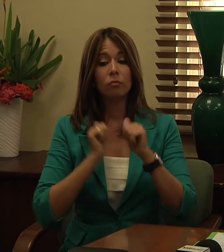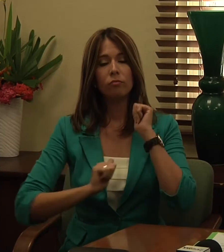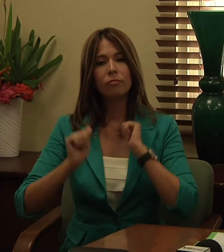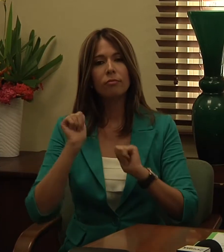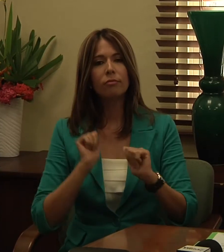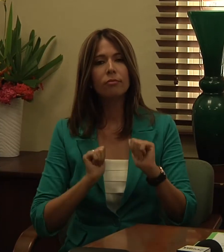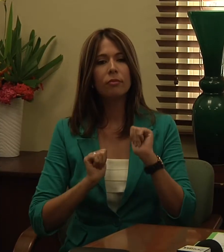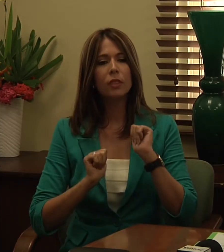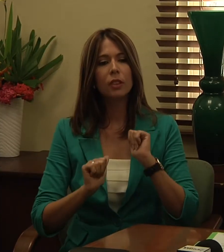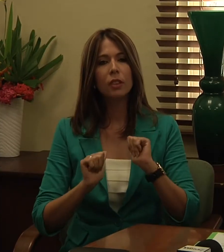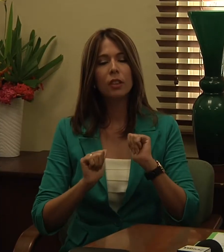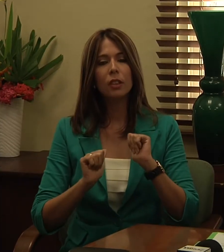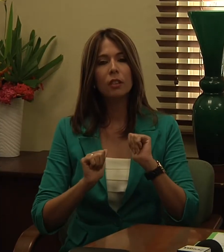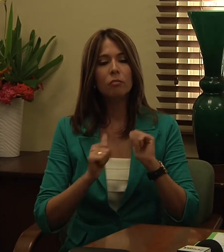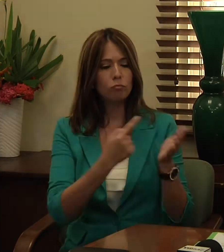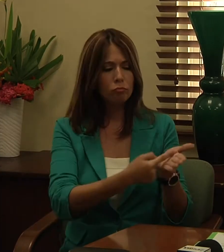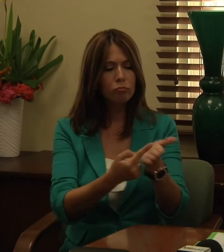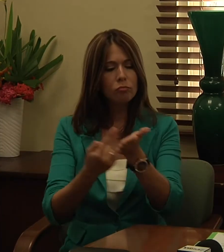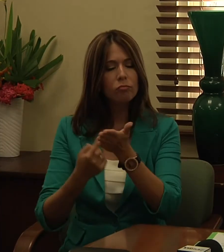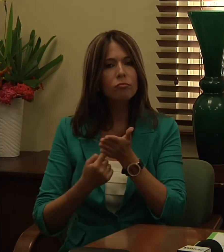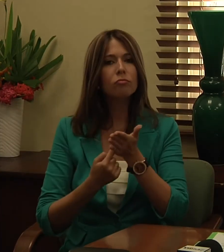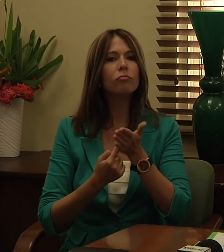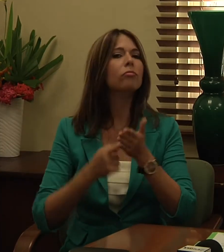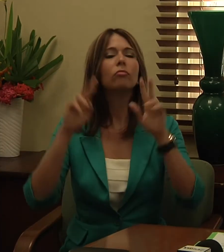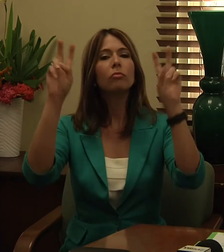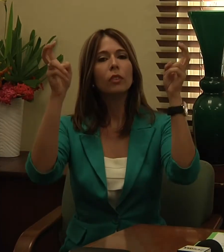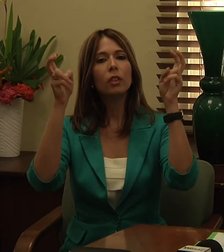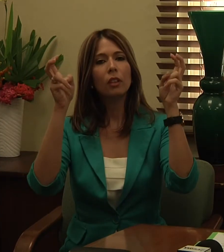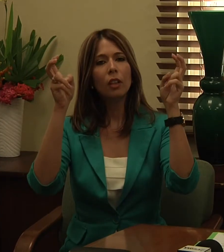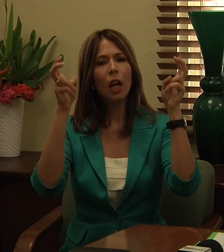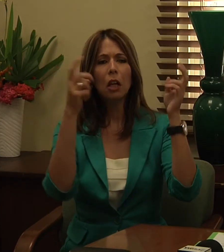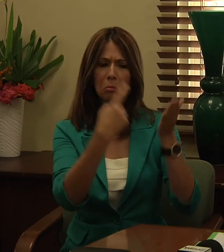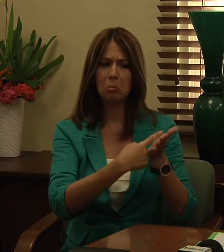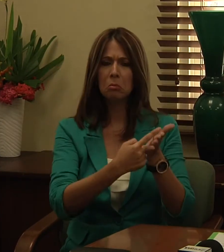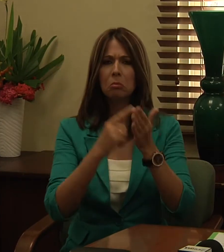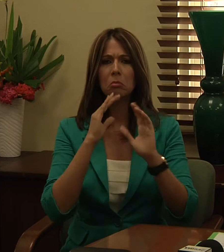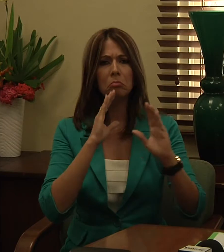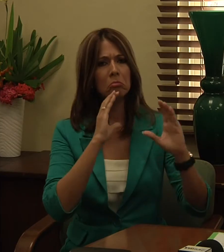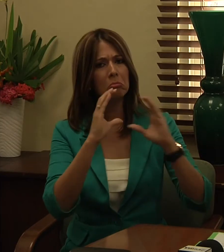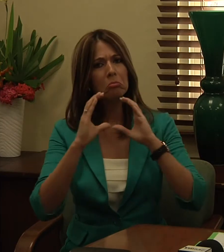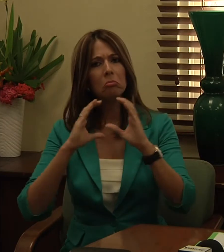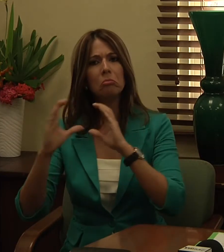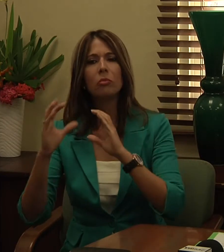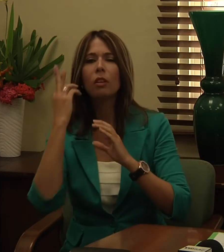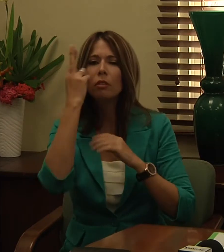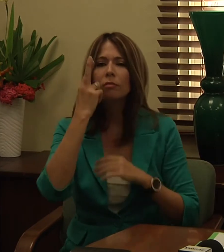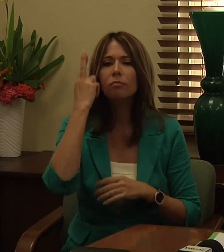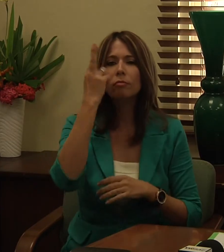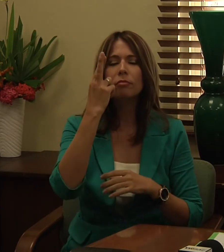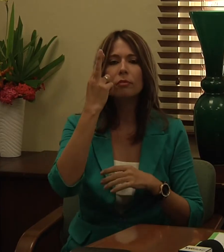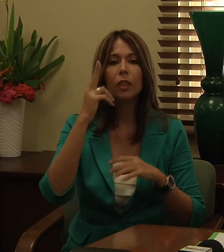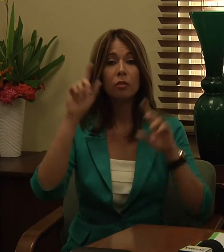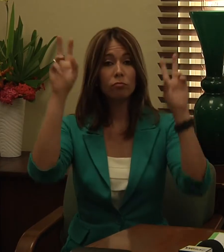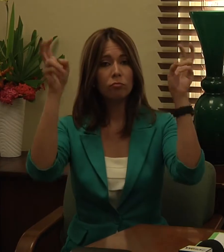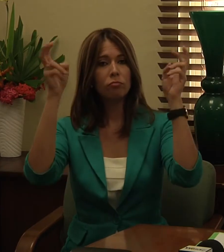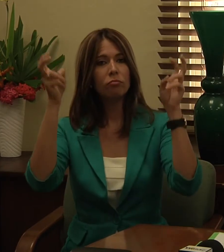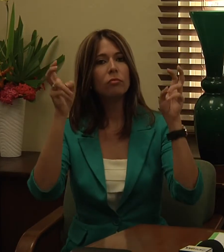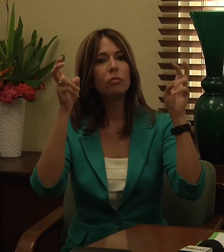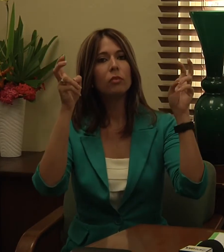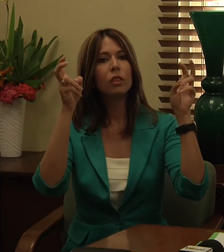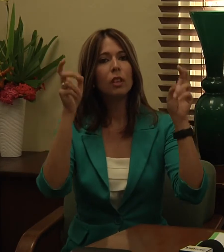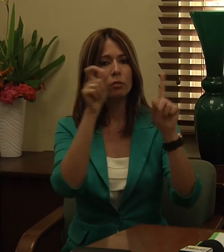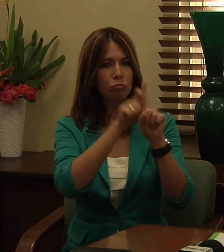que tiene como título Dialoguemos y reflexionemos sobre hostigamiento sexual